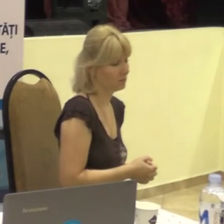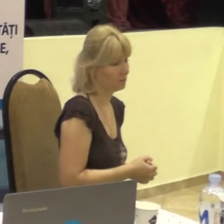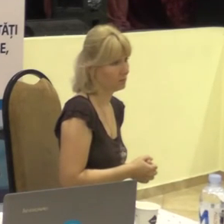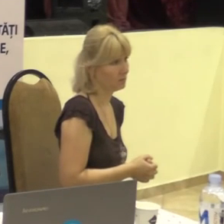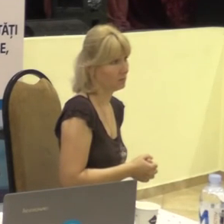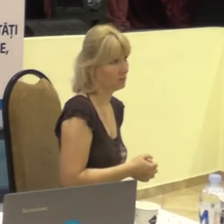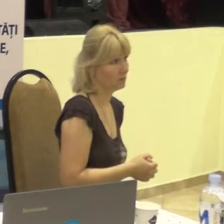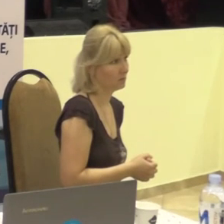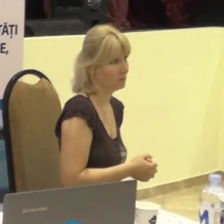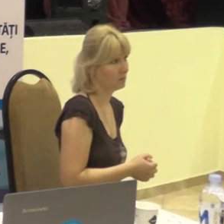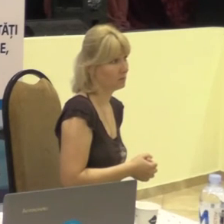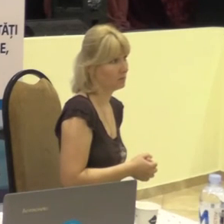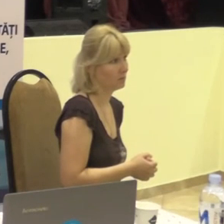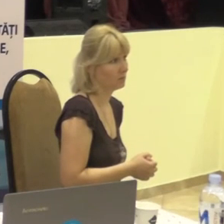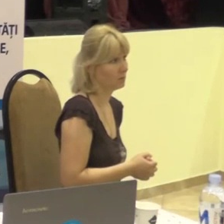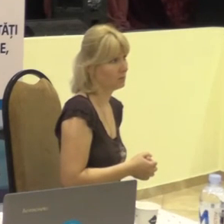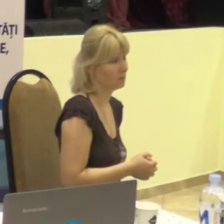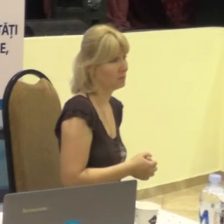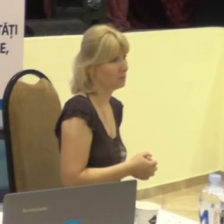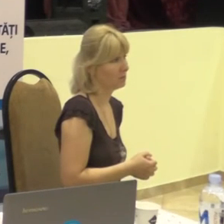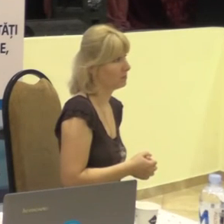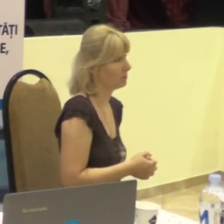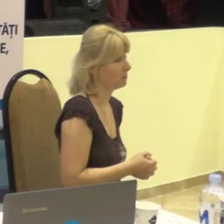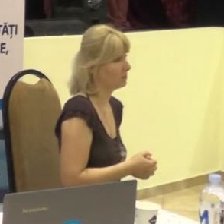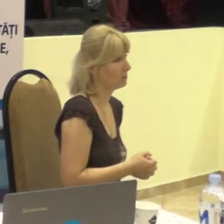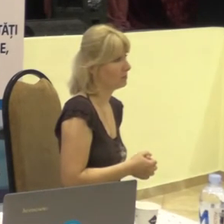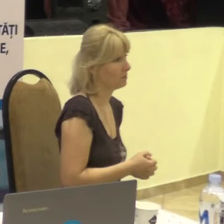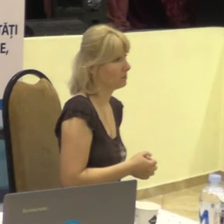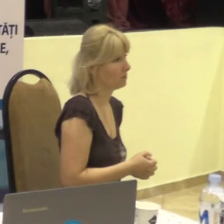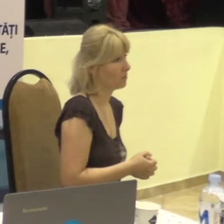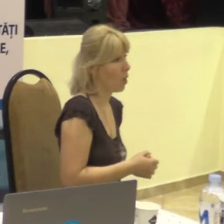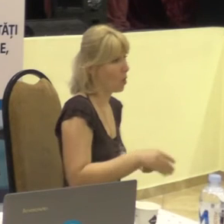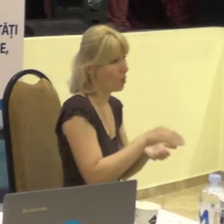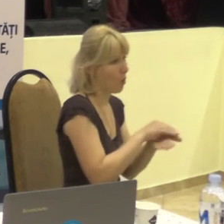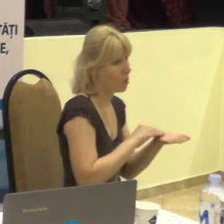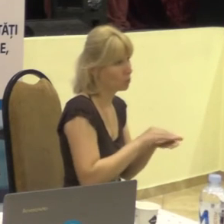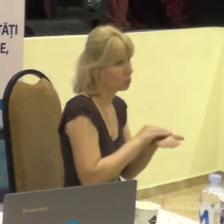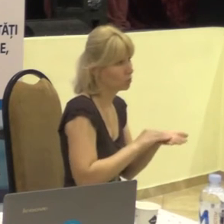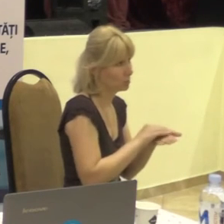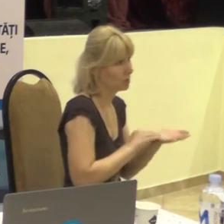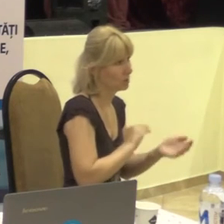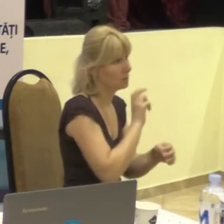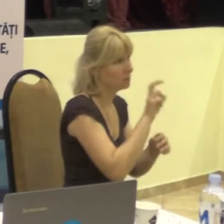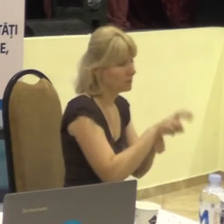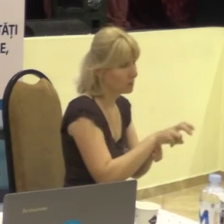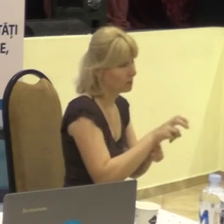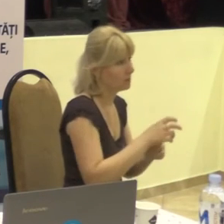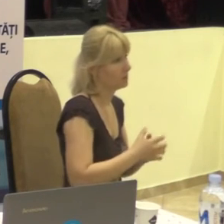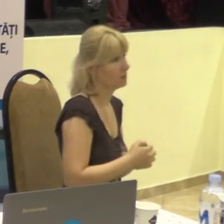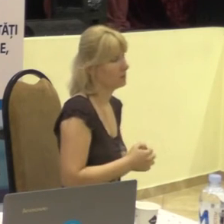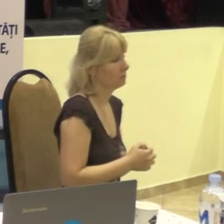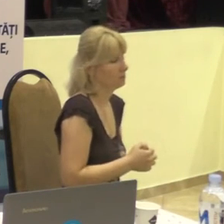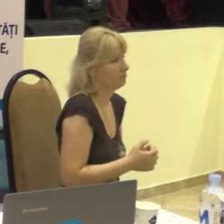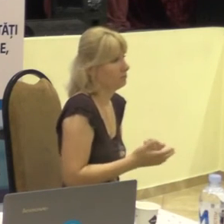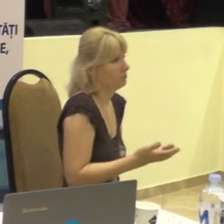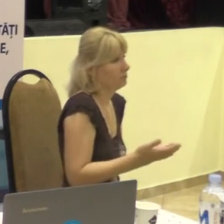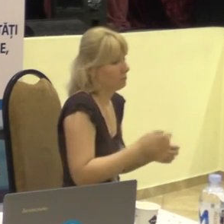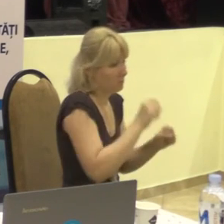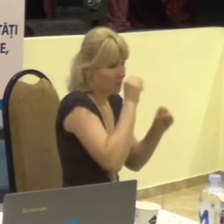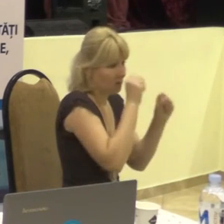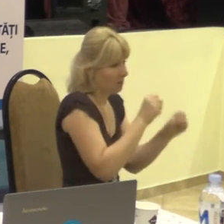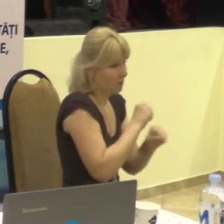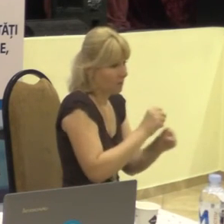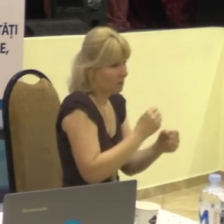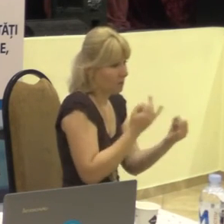consultația, el nu putea să se